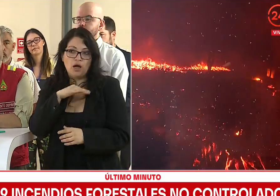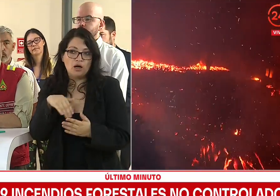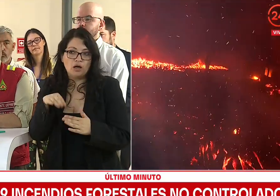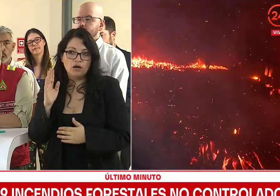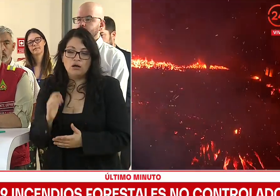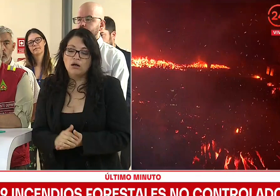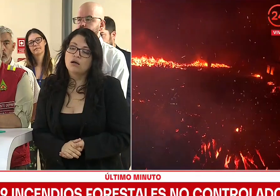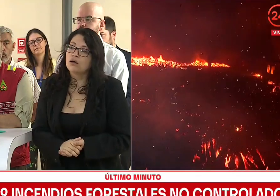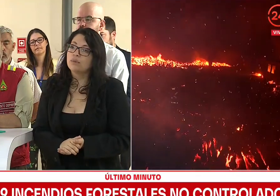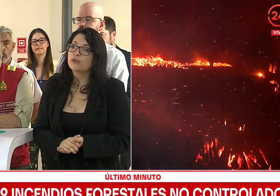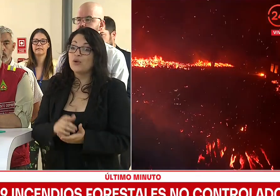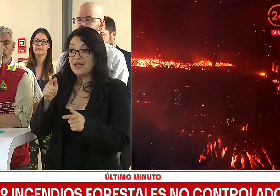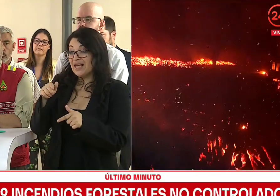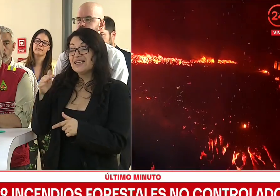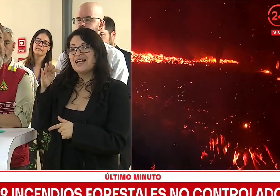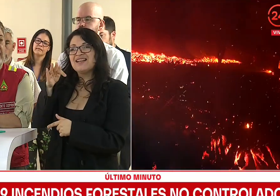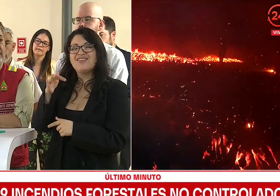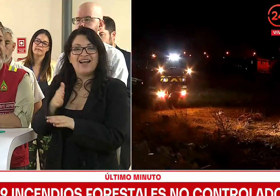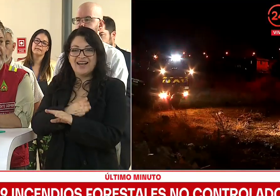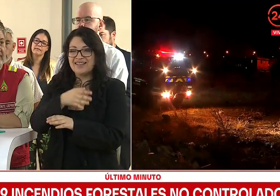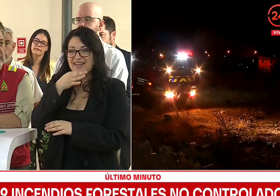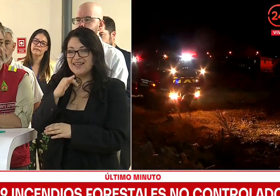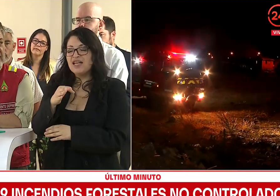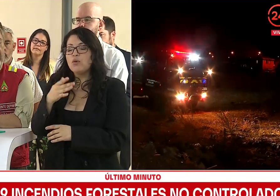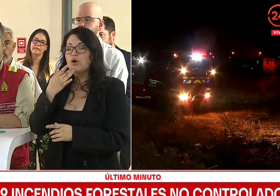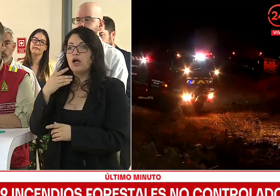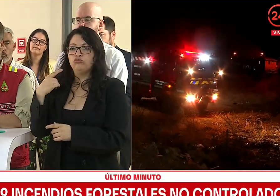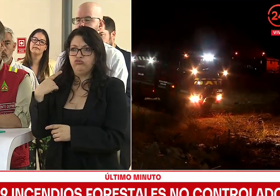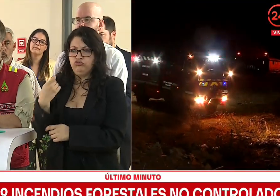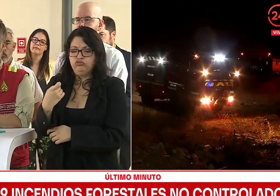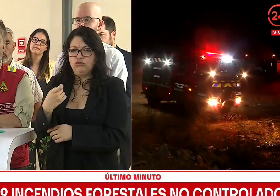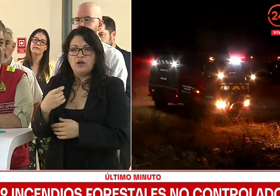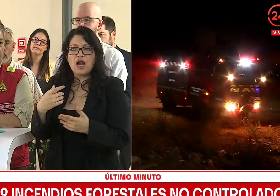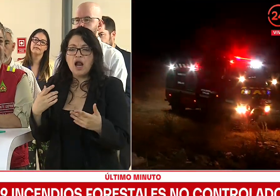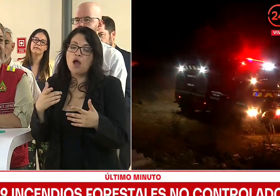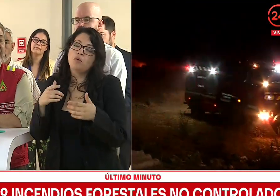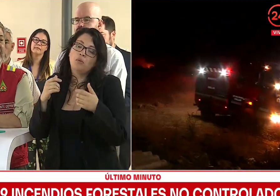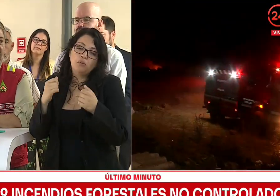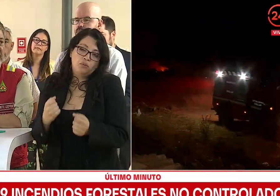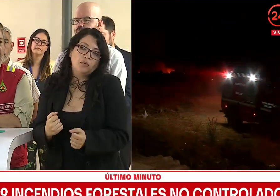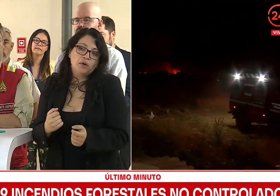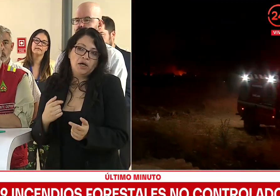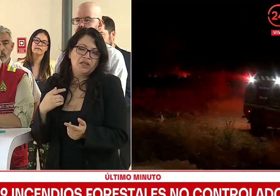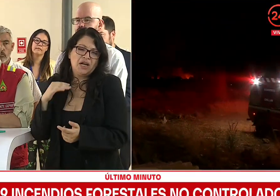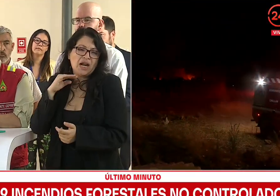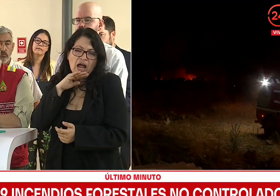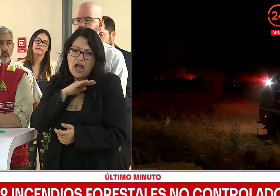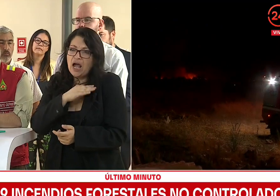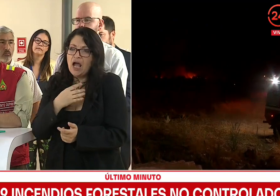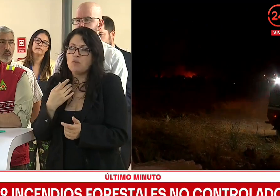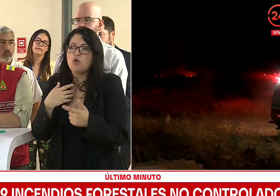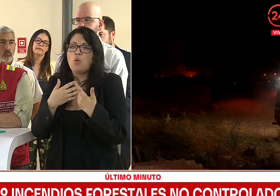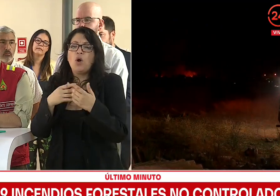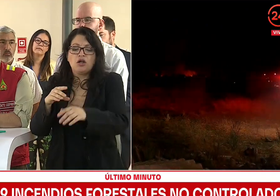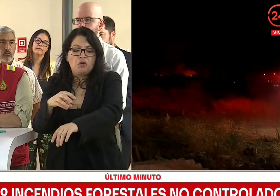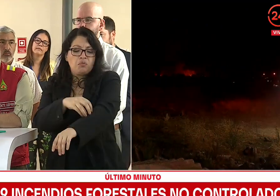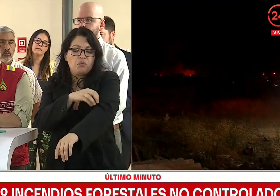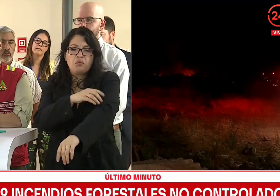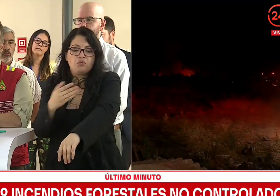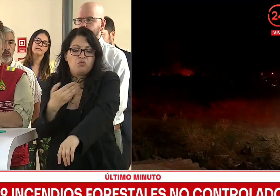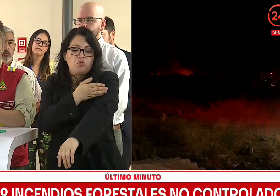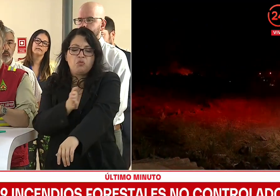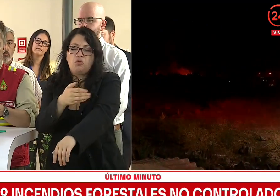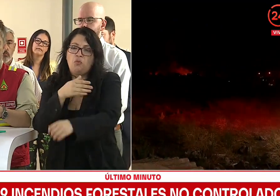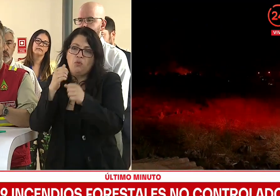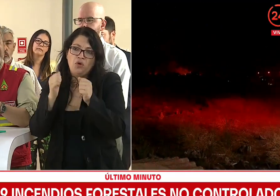ella, esta aeronave, como dije, por las rápidas velocidades que se desplaza, puede rápidamente llegar a cualquier región que se le